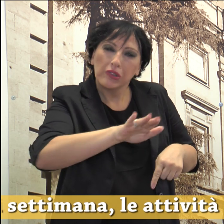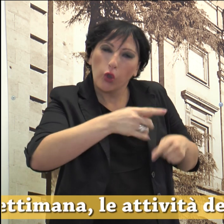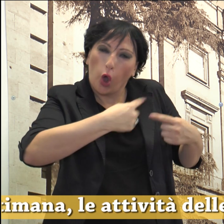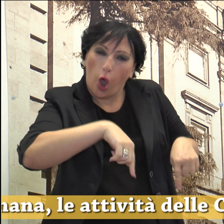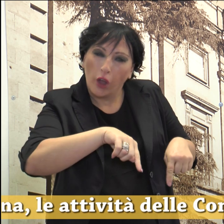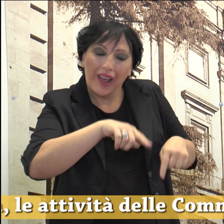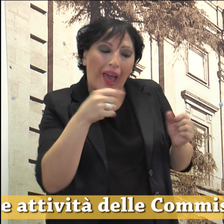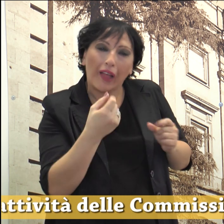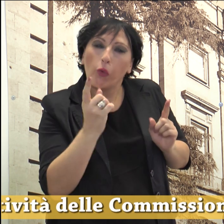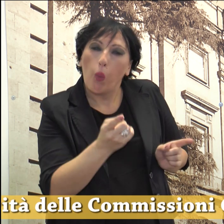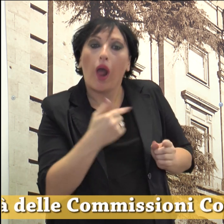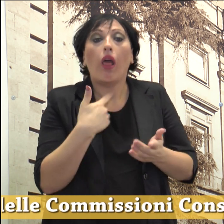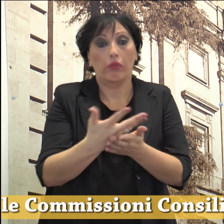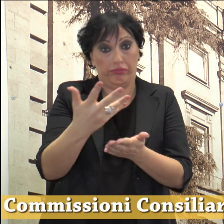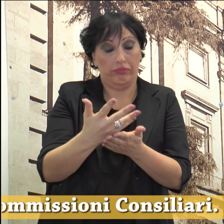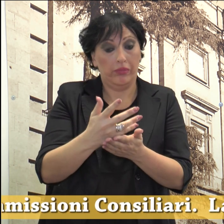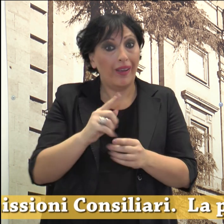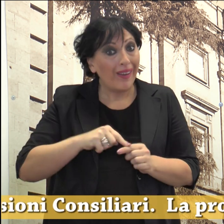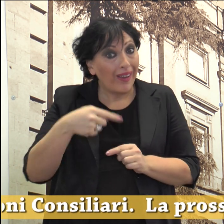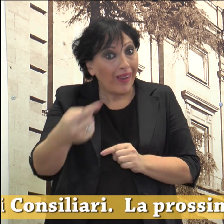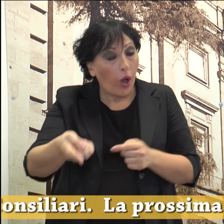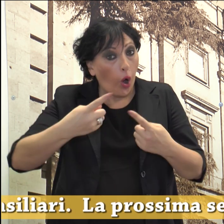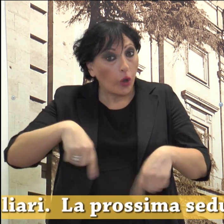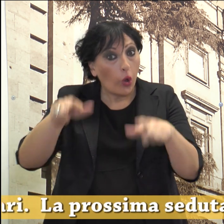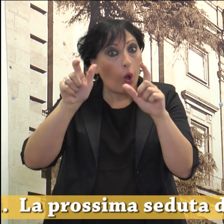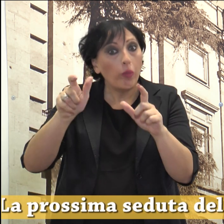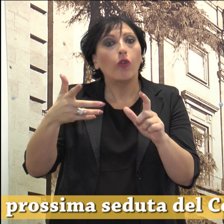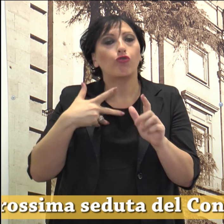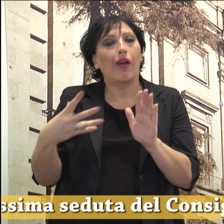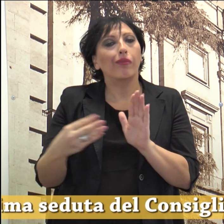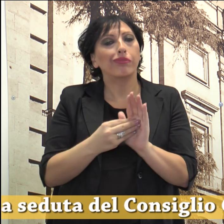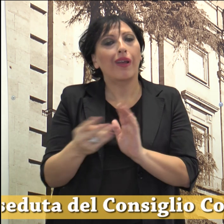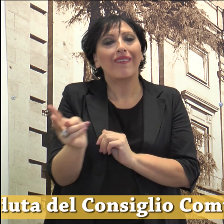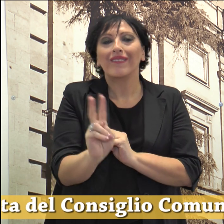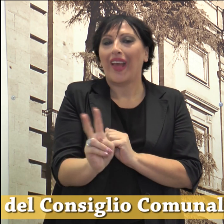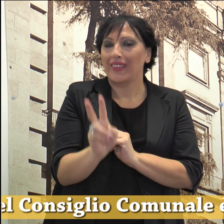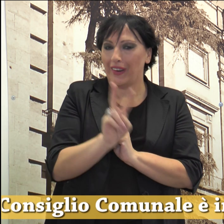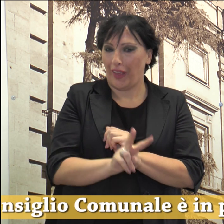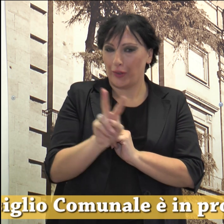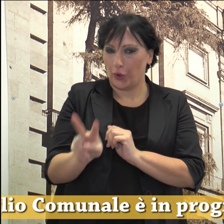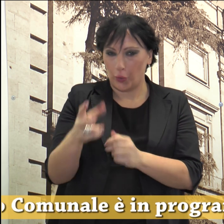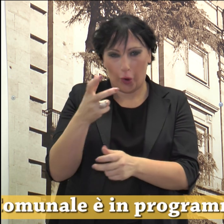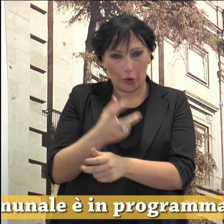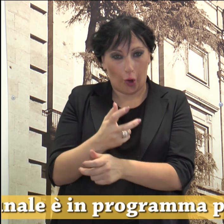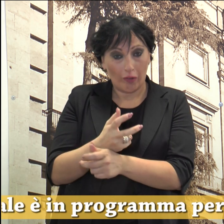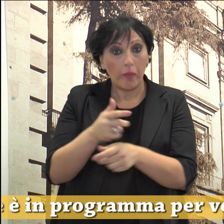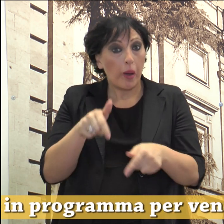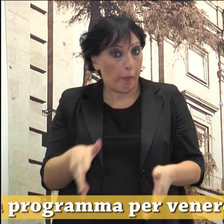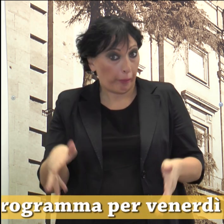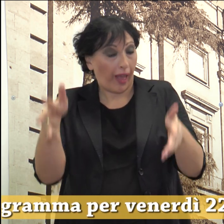La prossima seduta del Consiglio Comunale è in programma per venerdì 22 novembre nel Palazzo Comunale